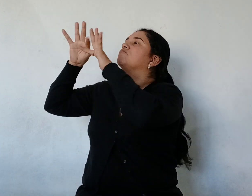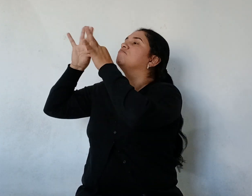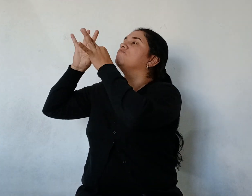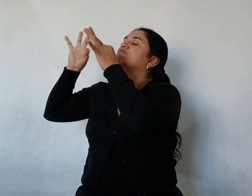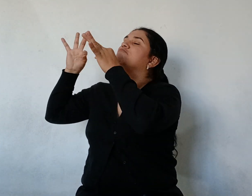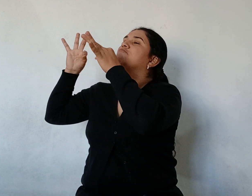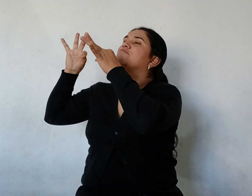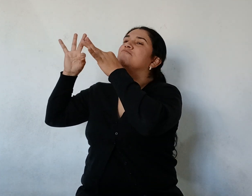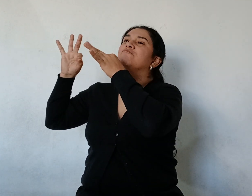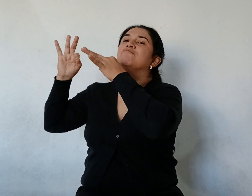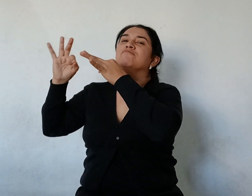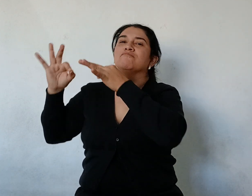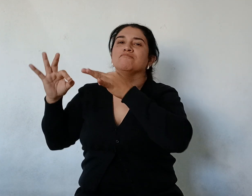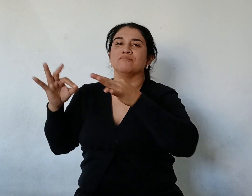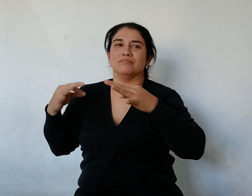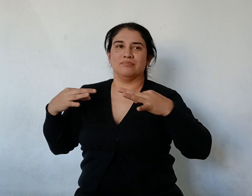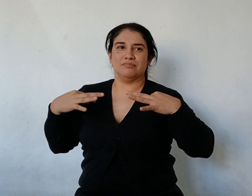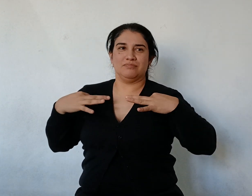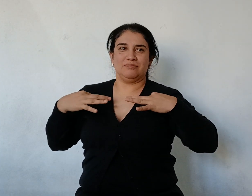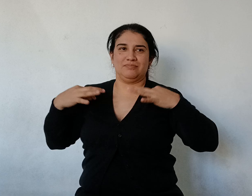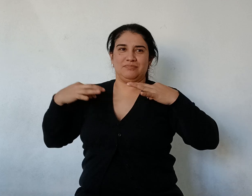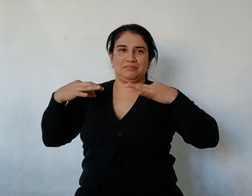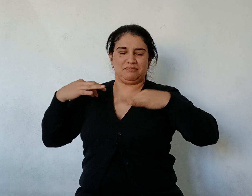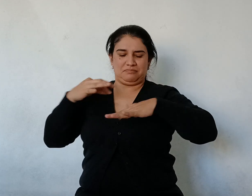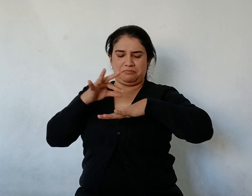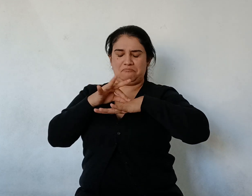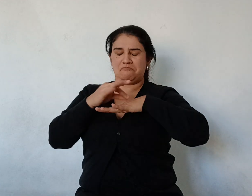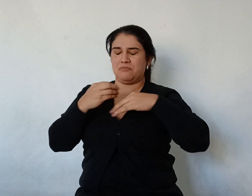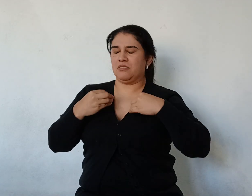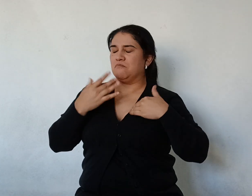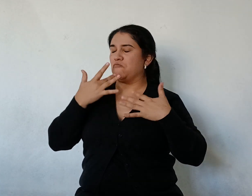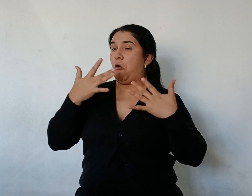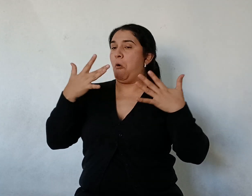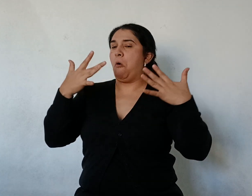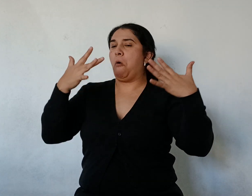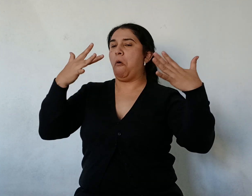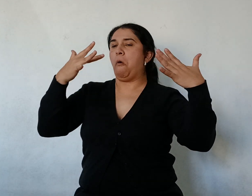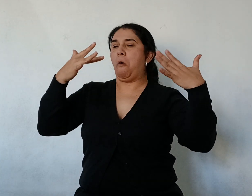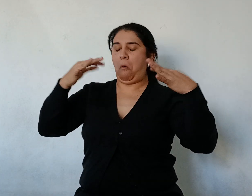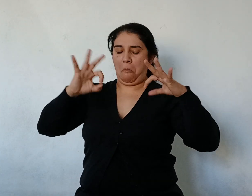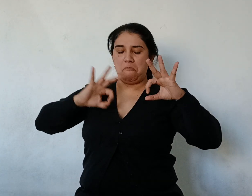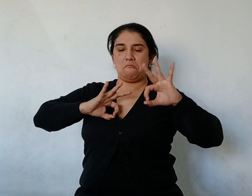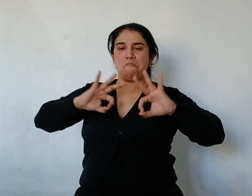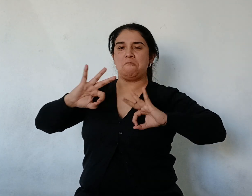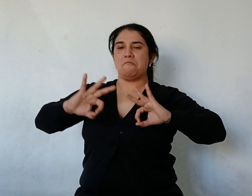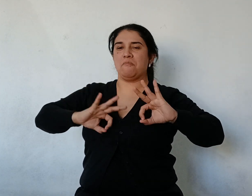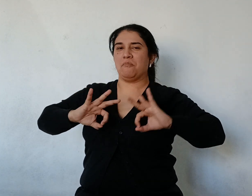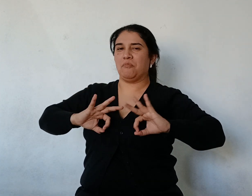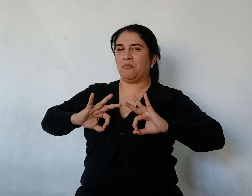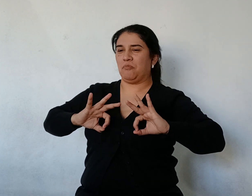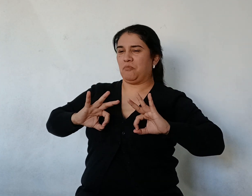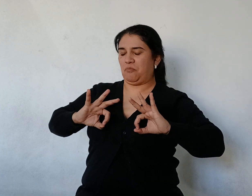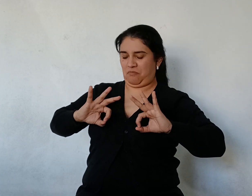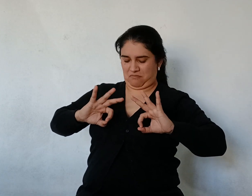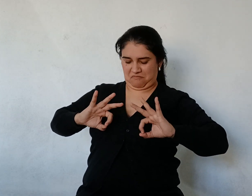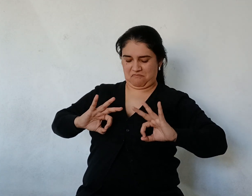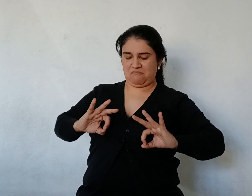Y las manchas Oscuras que tiene Se parecen A las de una víbora El surubí Nadó Una hora Pasando Y